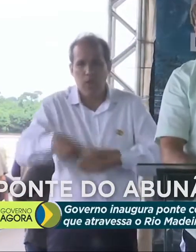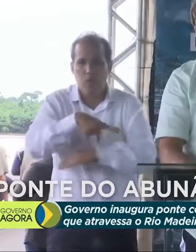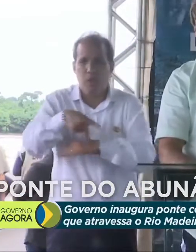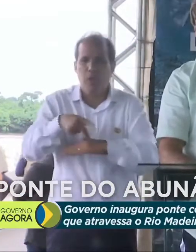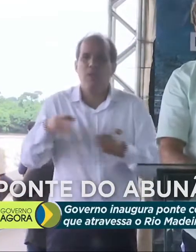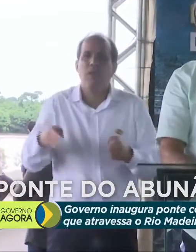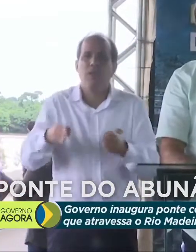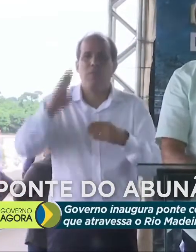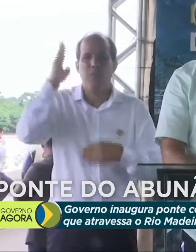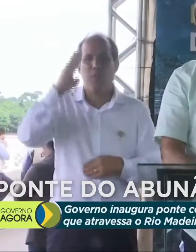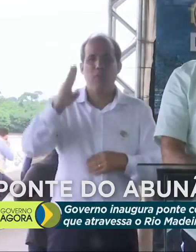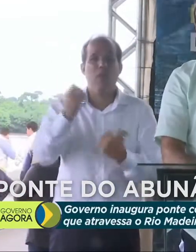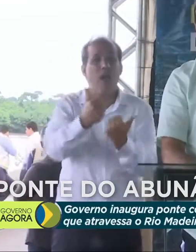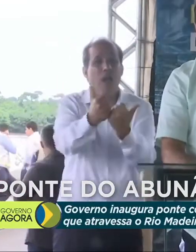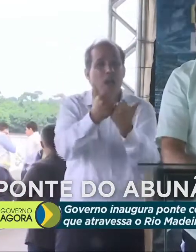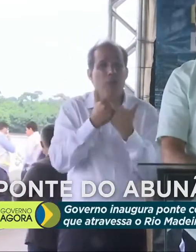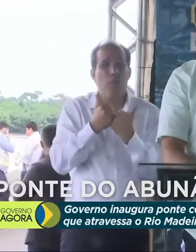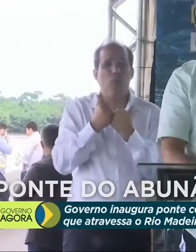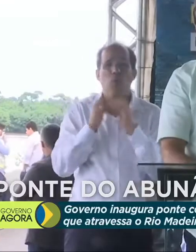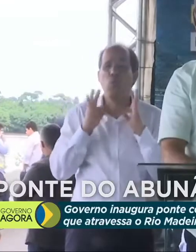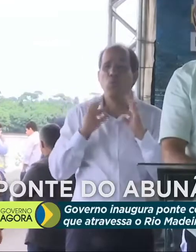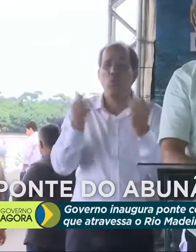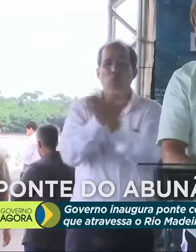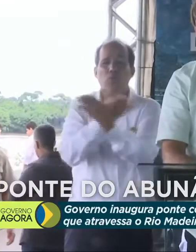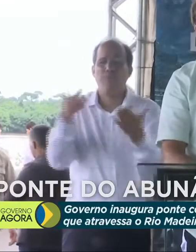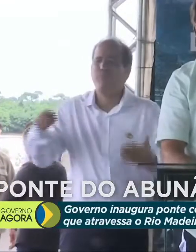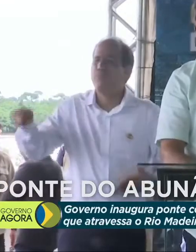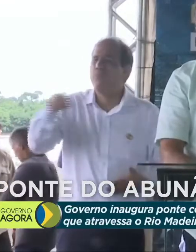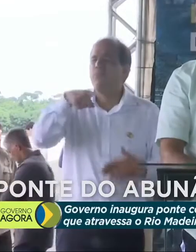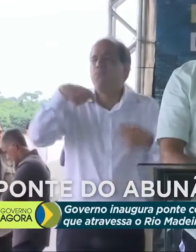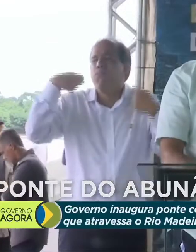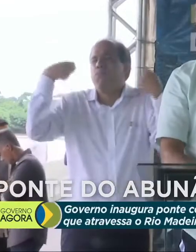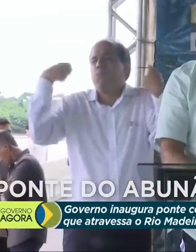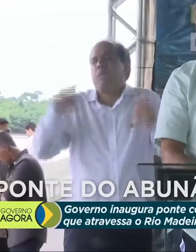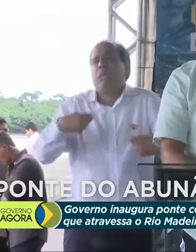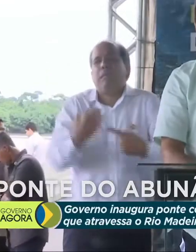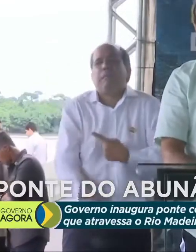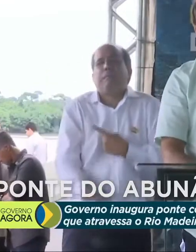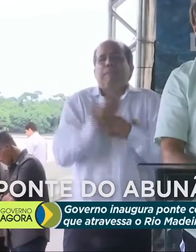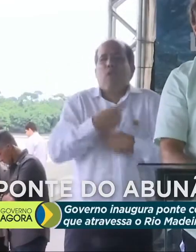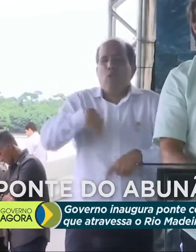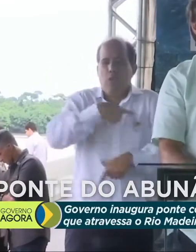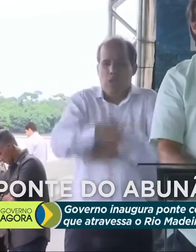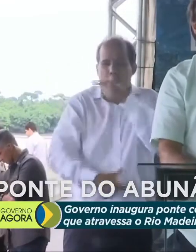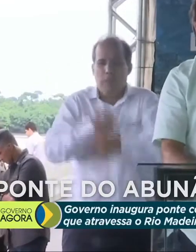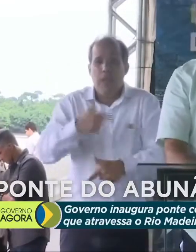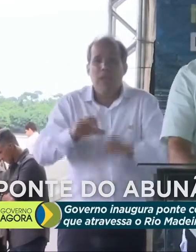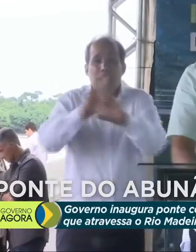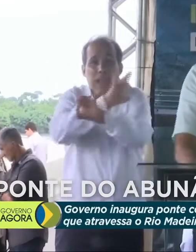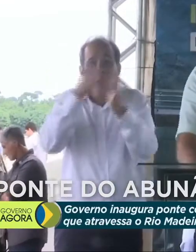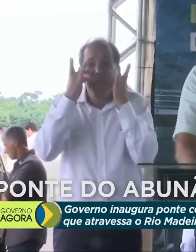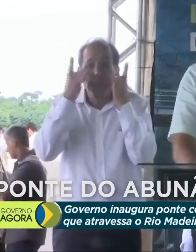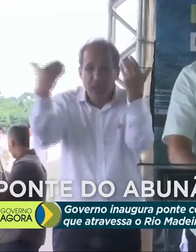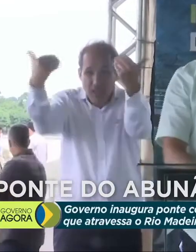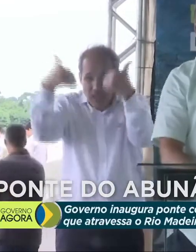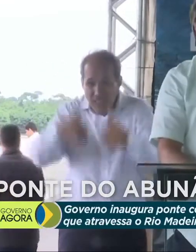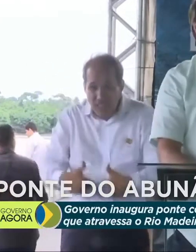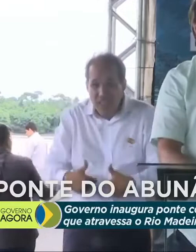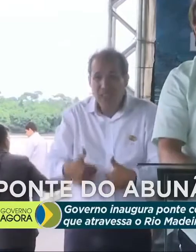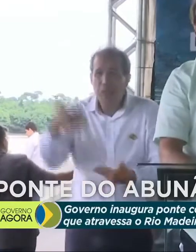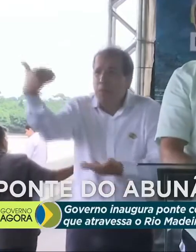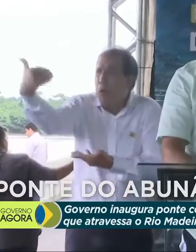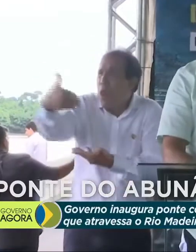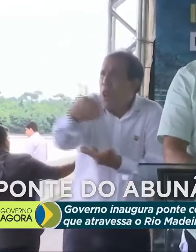de todos vocês. Vocês são essenciais para o nosso trabalho. A presença de vocês aqui, dos